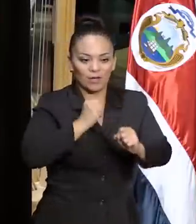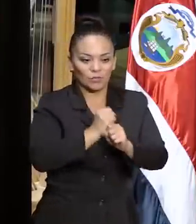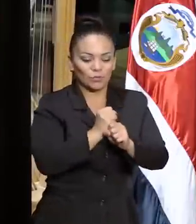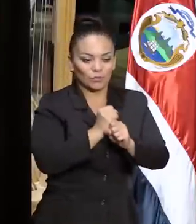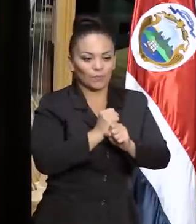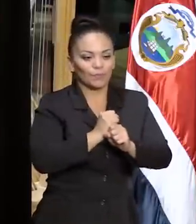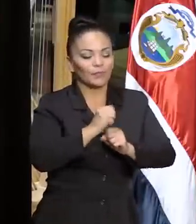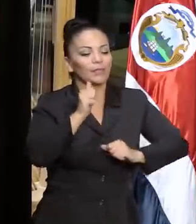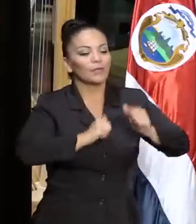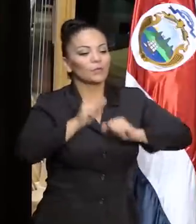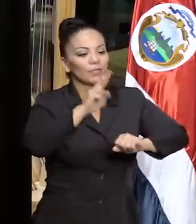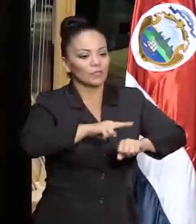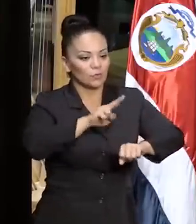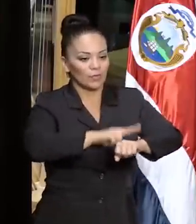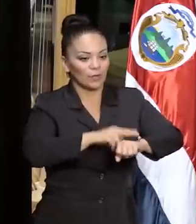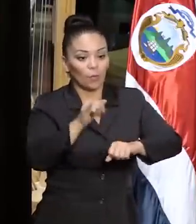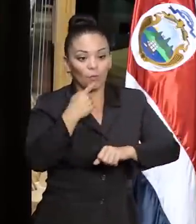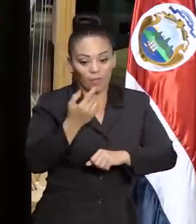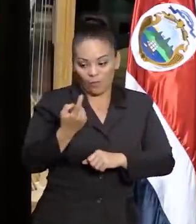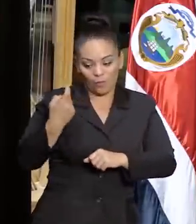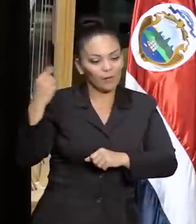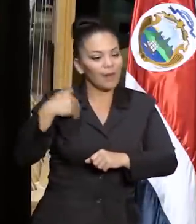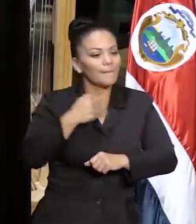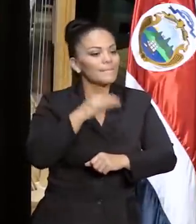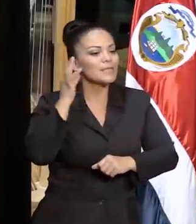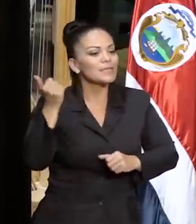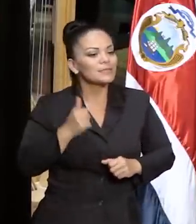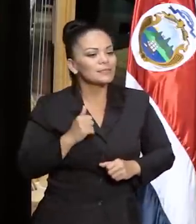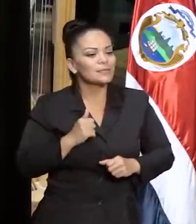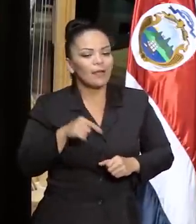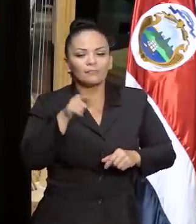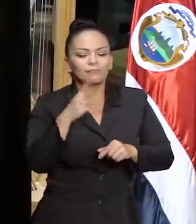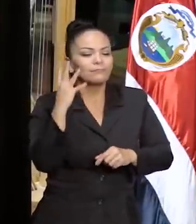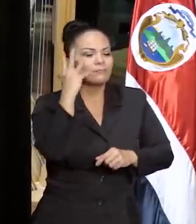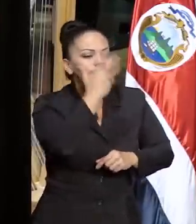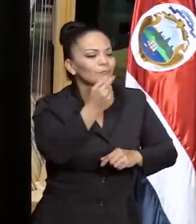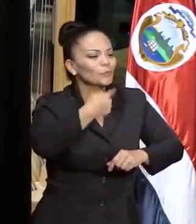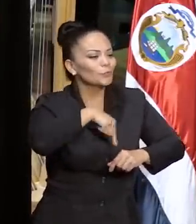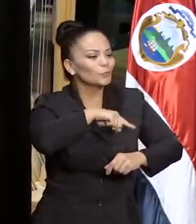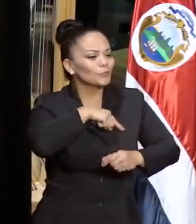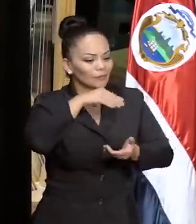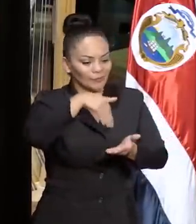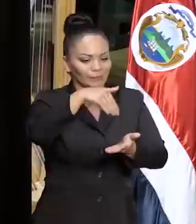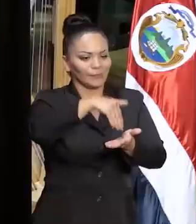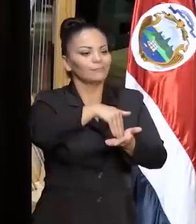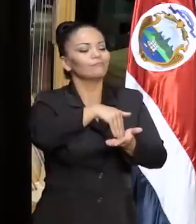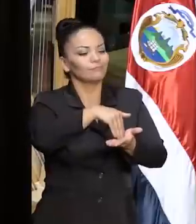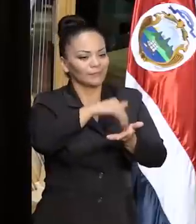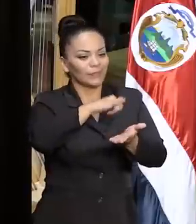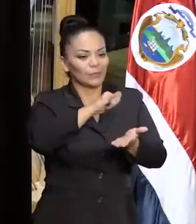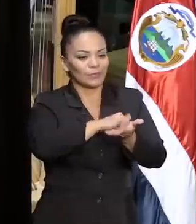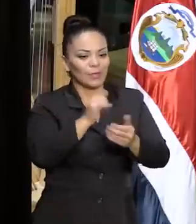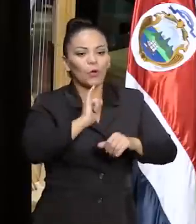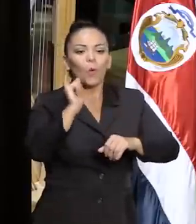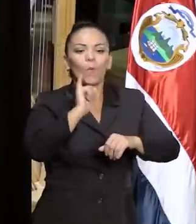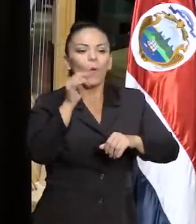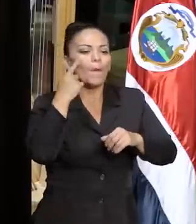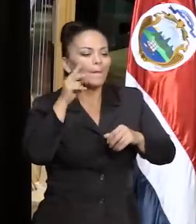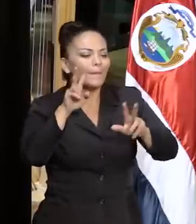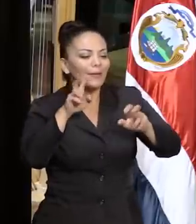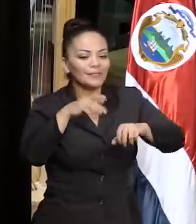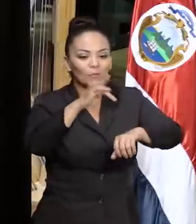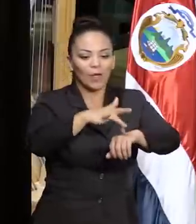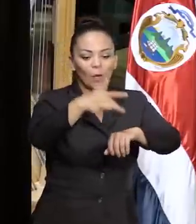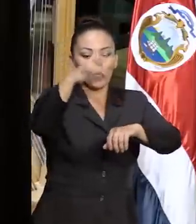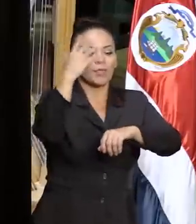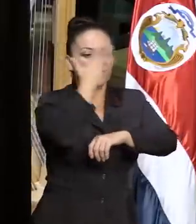el Teatro Nacional, como mencionaba la Ministra, ha embellecido en nuestra capital como una joya hermosa en la